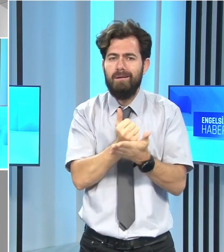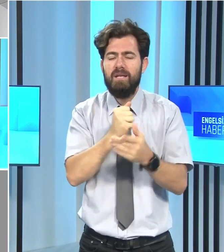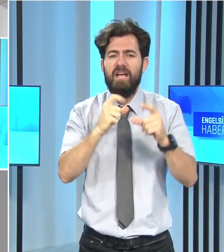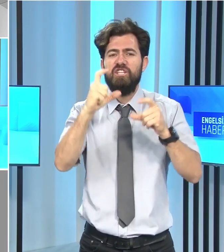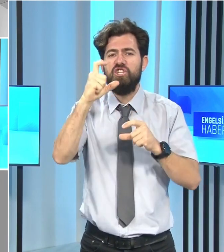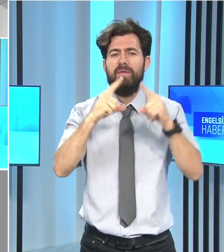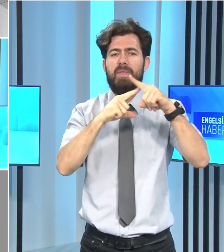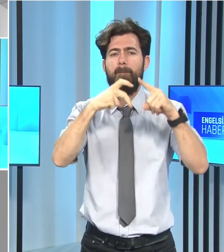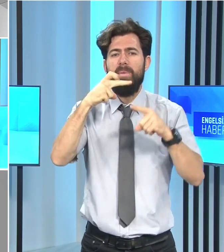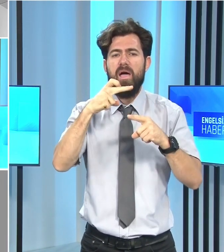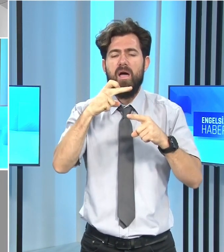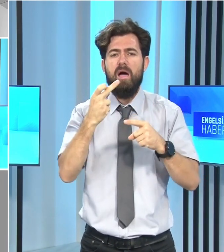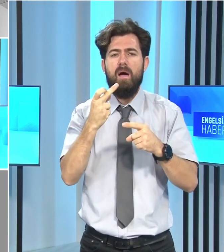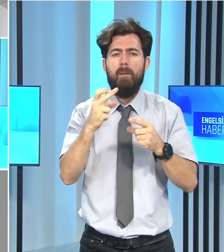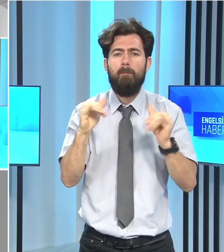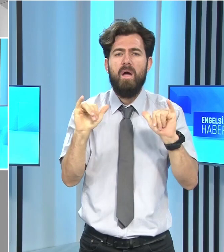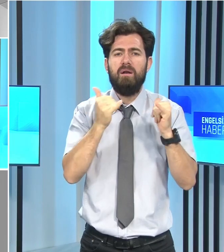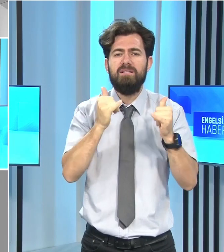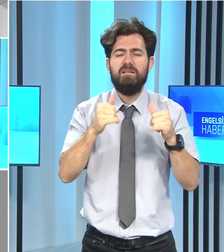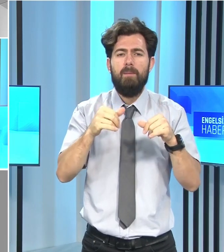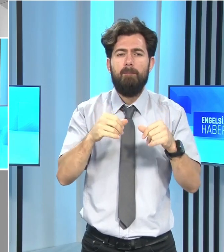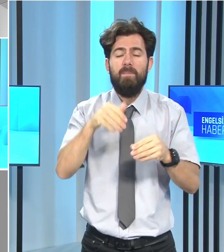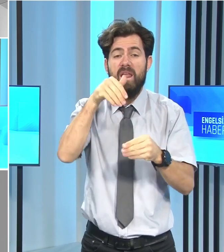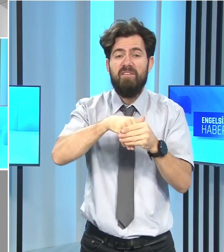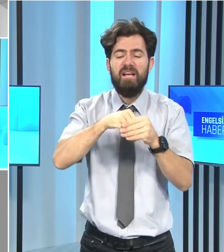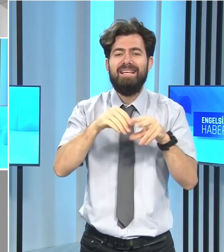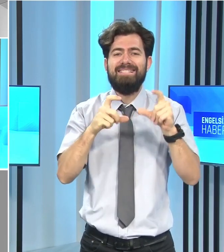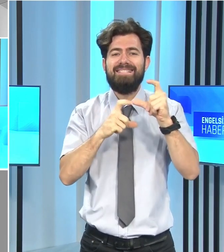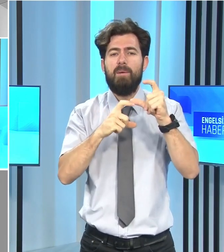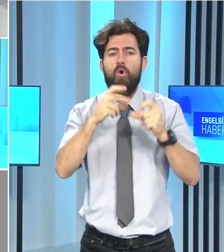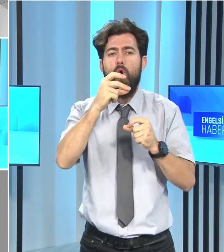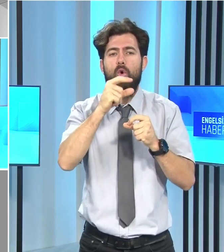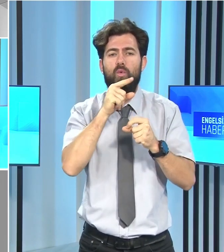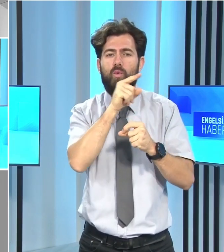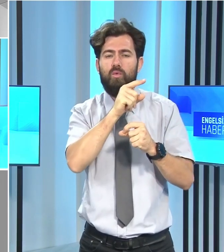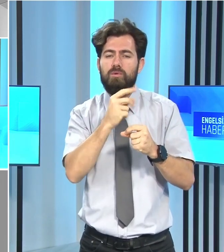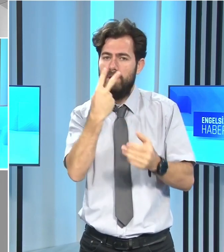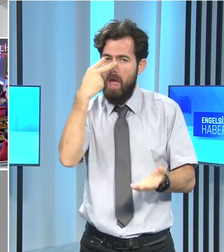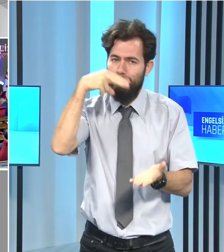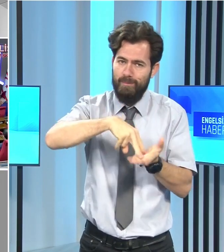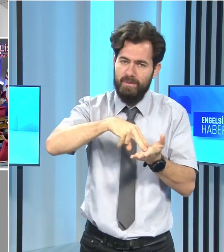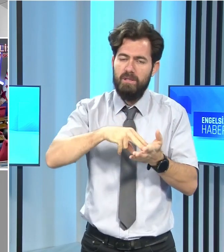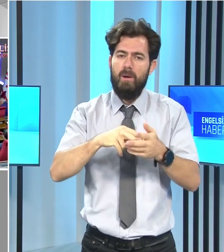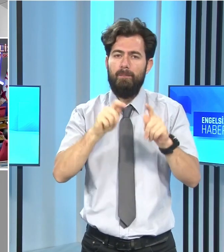Partisi Milletvekili Sami Özuslu, antiçerek görevine resmen başladı.